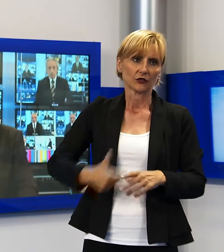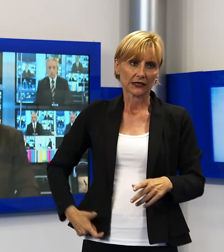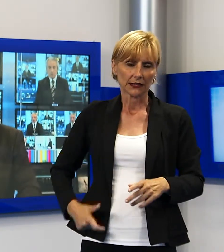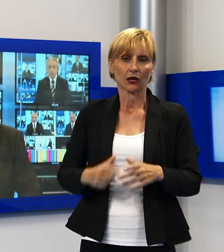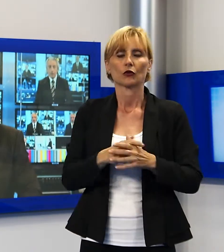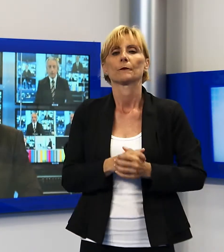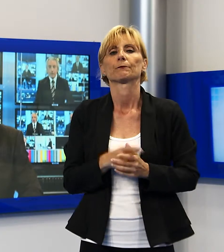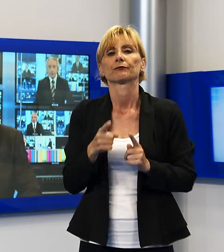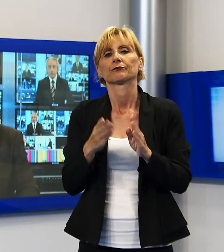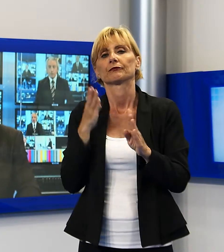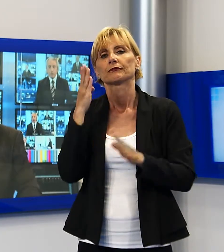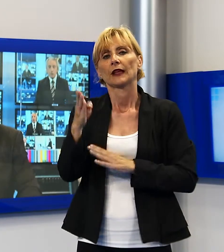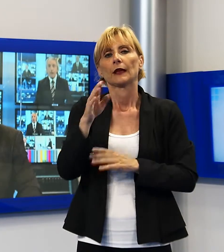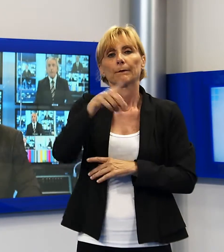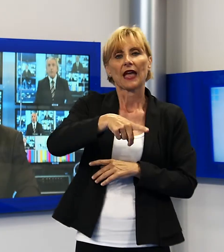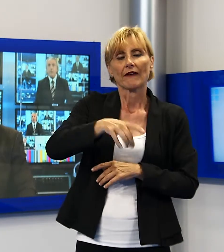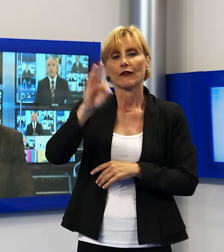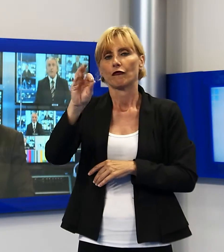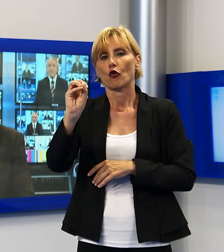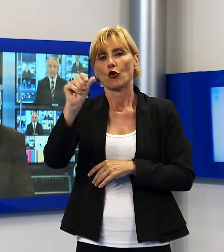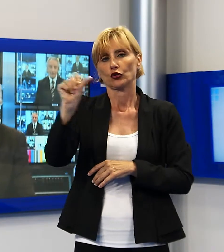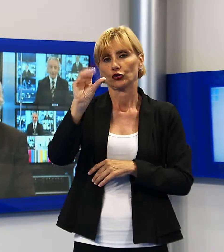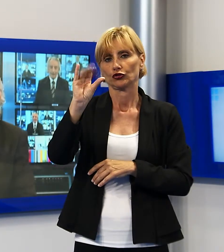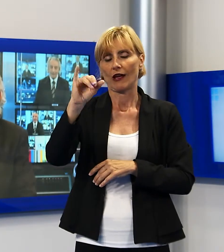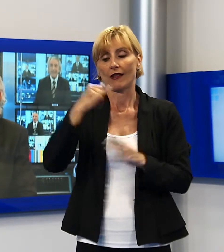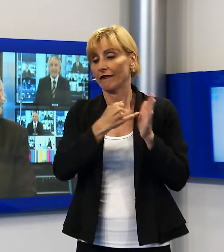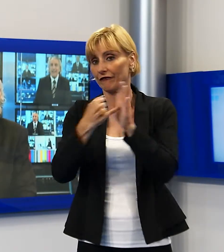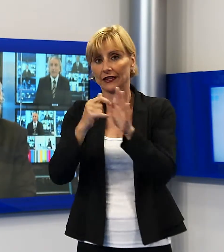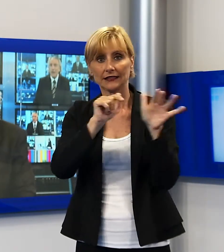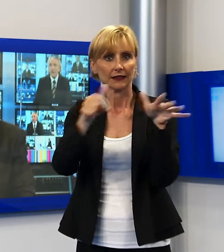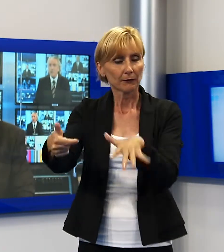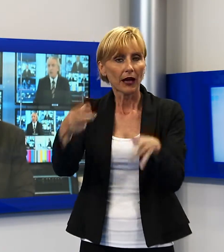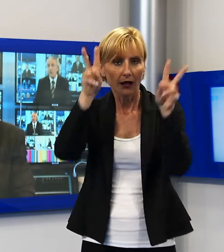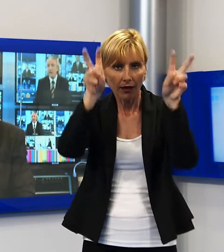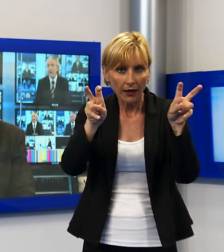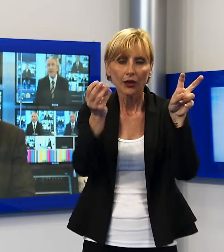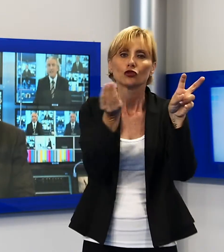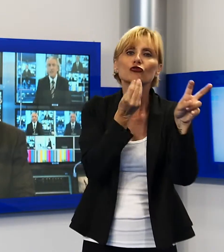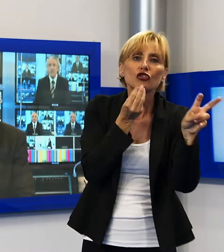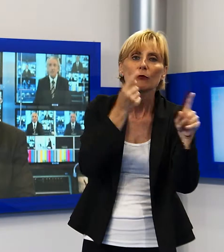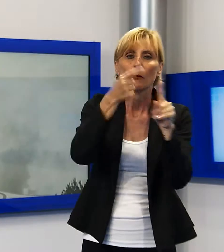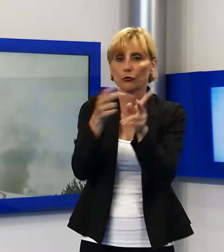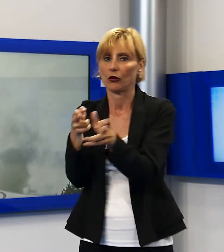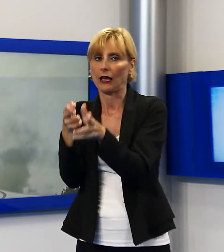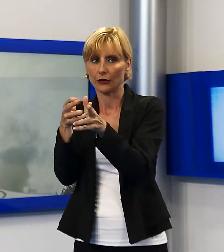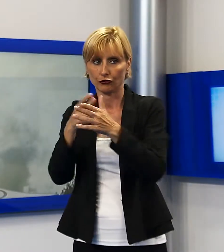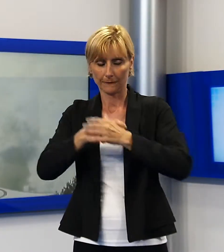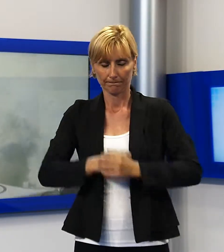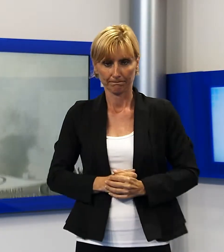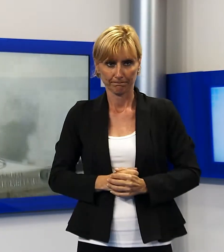Garfagnana, Pieve Fosciana per un fine settimana dedicato al cibo e alla caccia. Fine settimana con tante